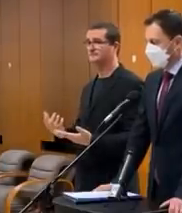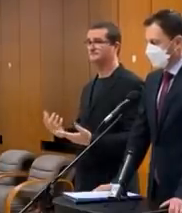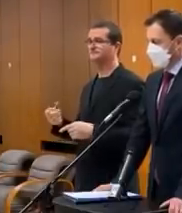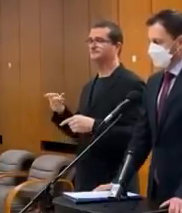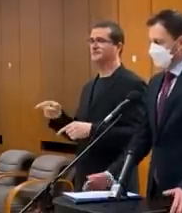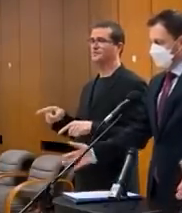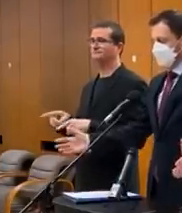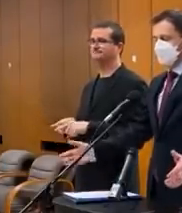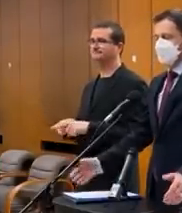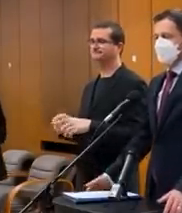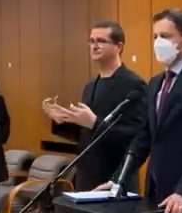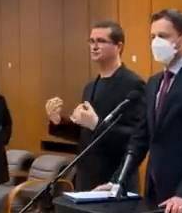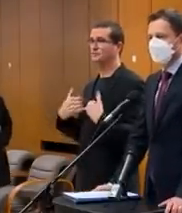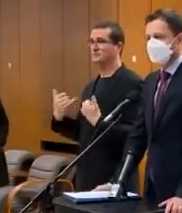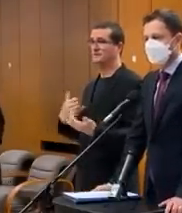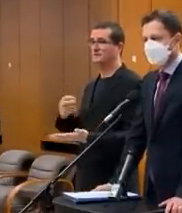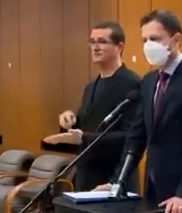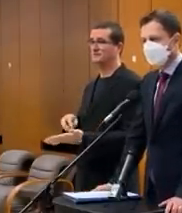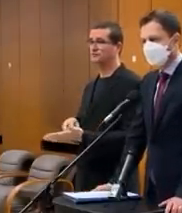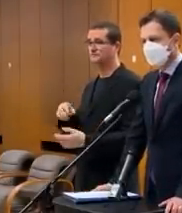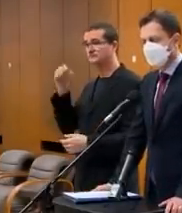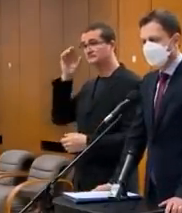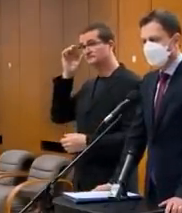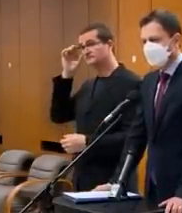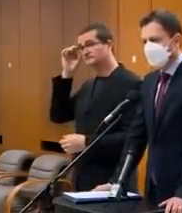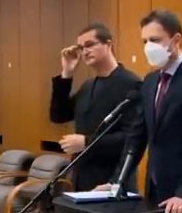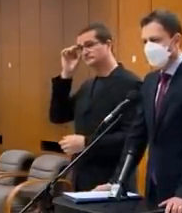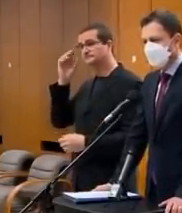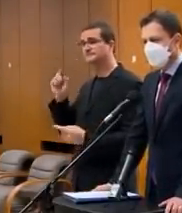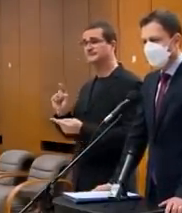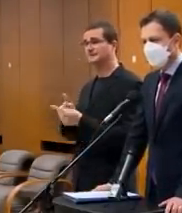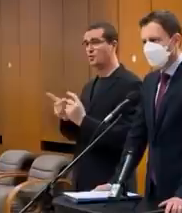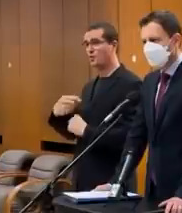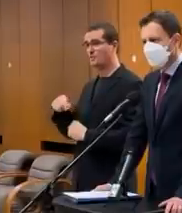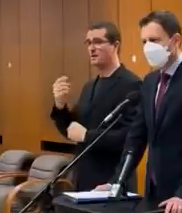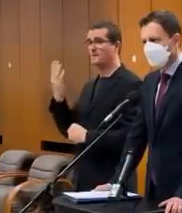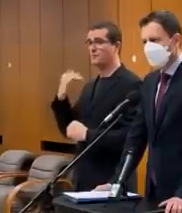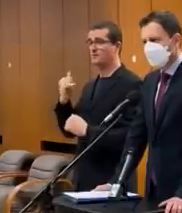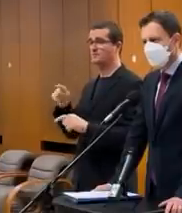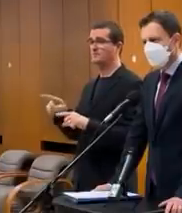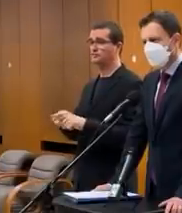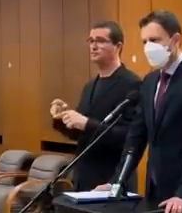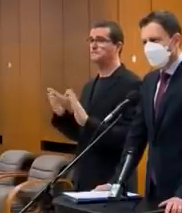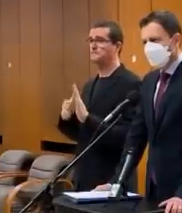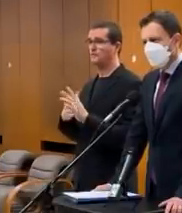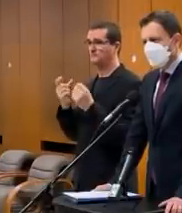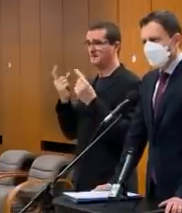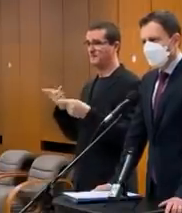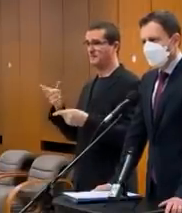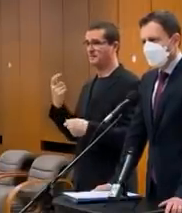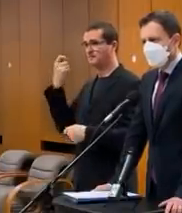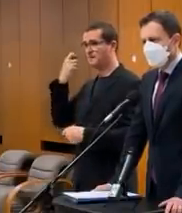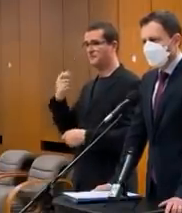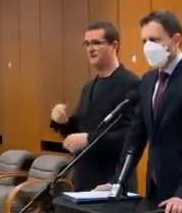To je to, čomu sa ja teším. Dobre, čo sa týka tej dohody. Bola to dohoda, alebo aj vás, pán Sridmatovič prekvapil s tým